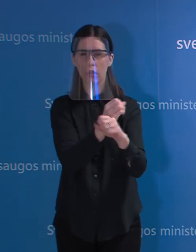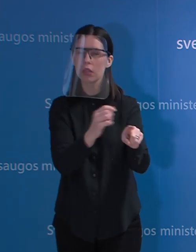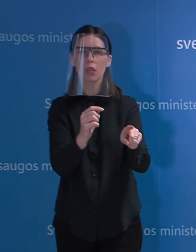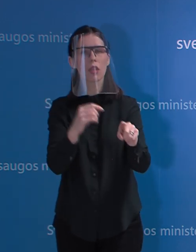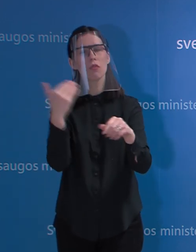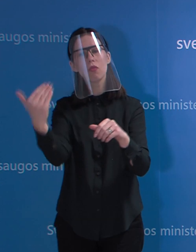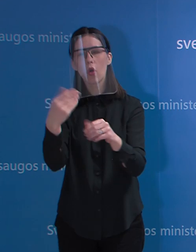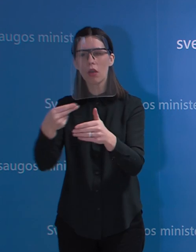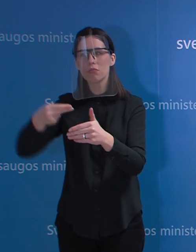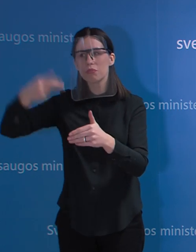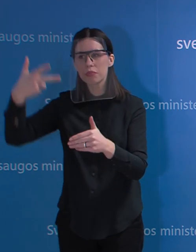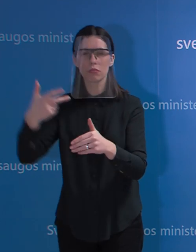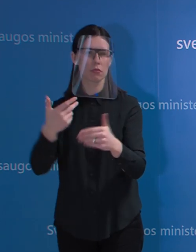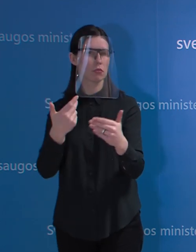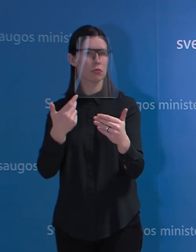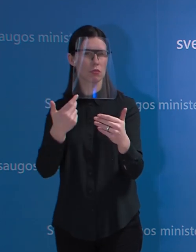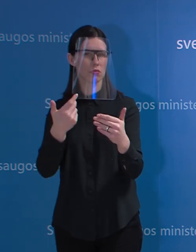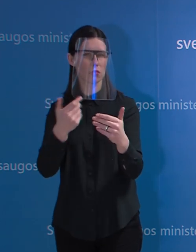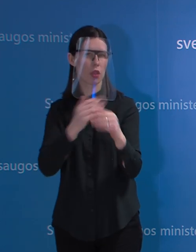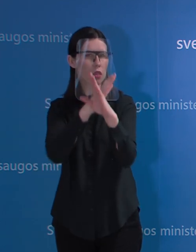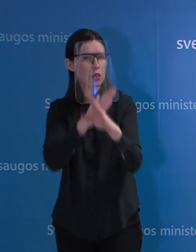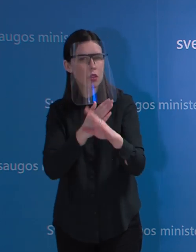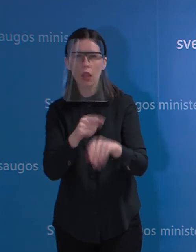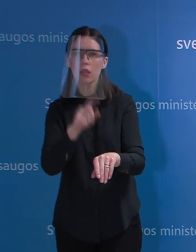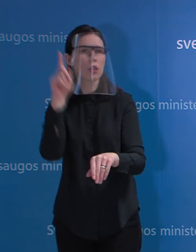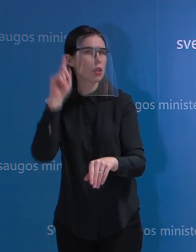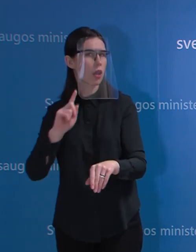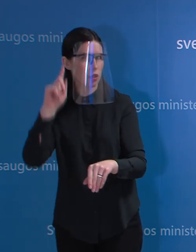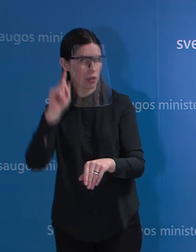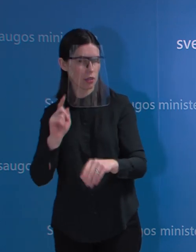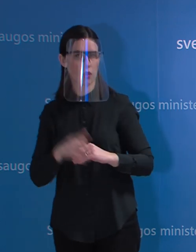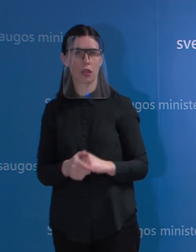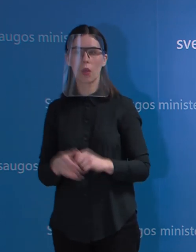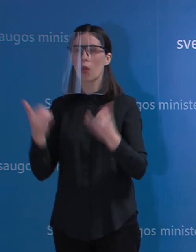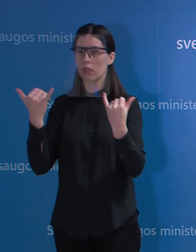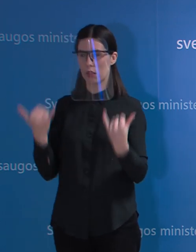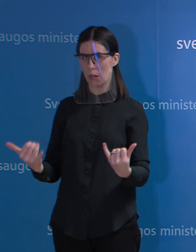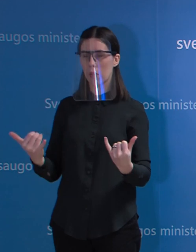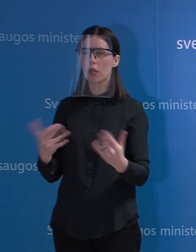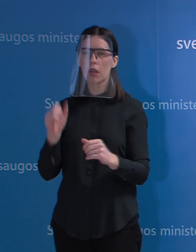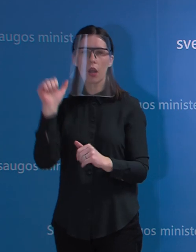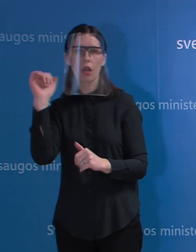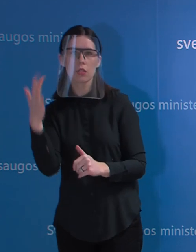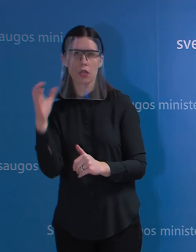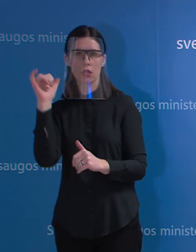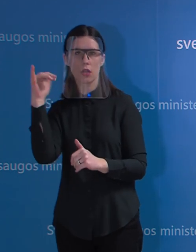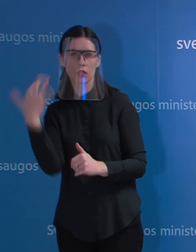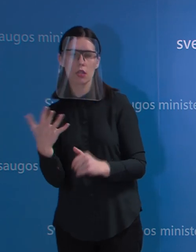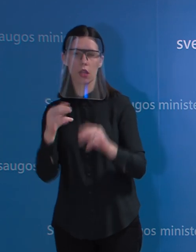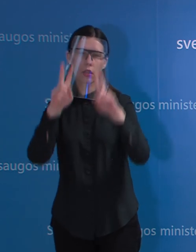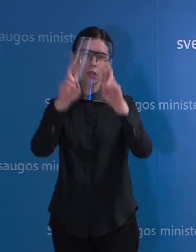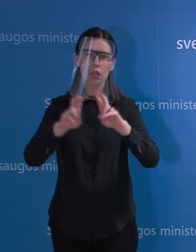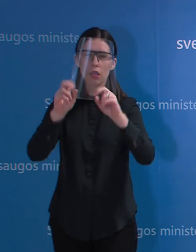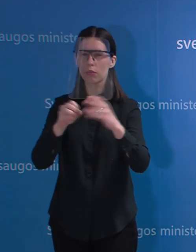pasiruošus ir apmokios ten esančius darbuotojus, tai tai vyksta kiekvieną dieną ir apie tų tyrimų plėtrą jūs nuolatęs